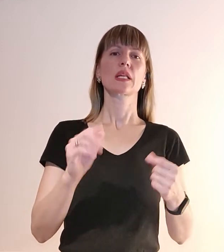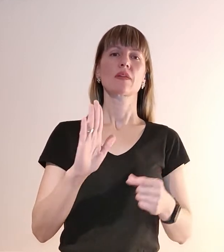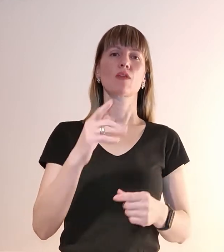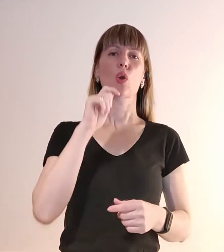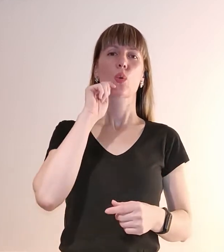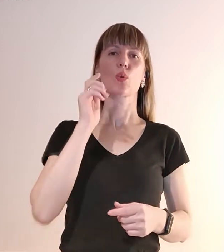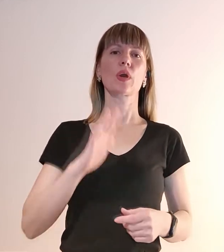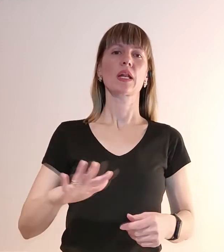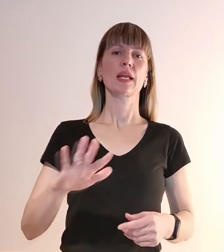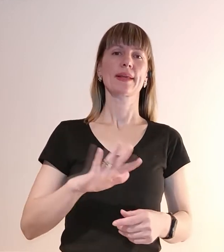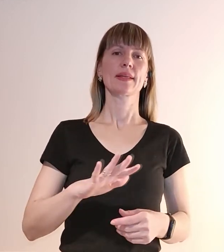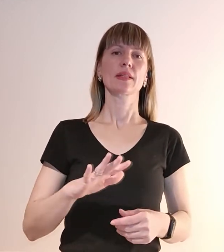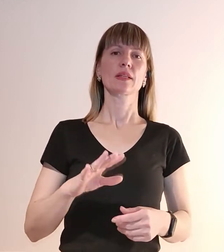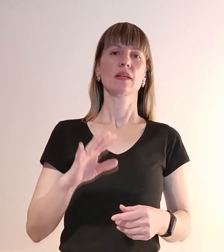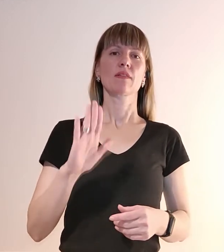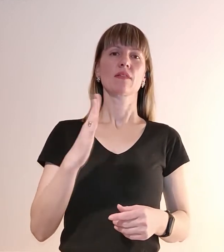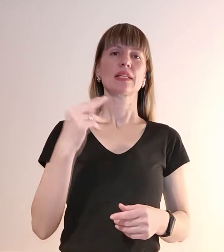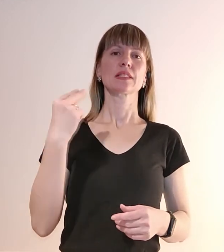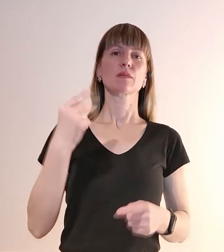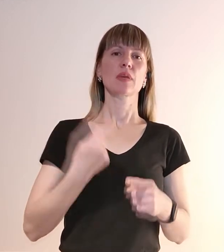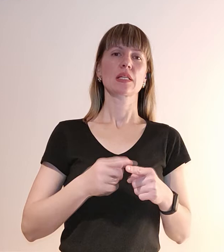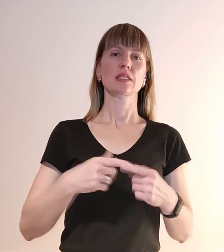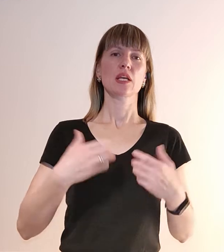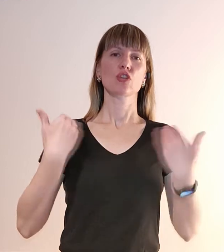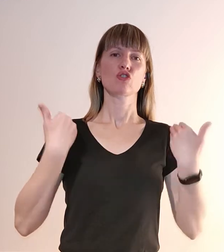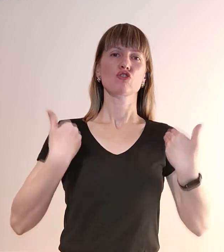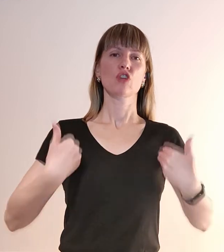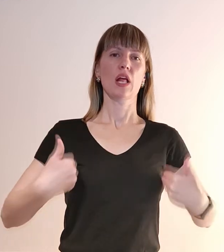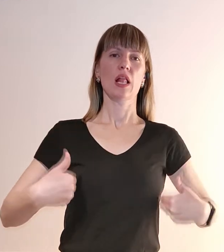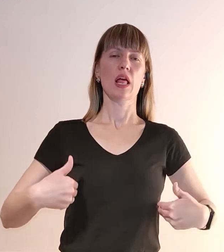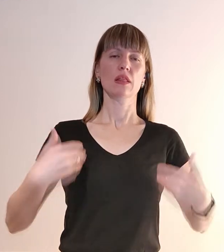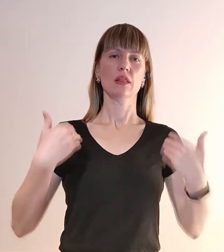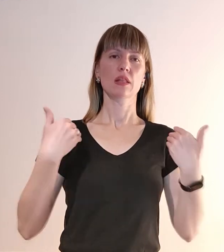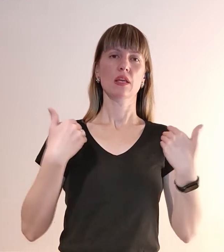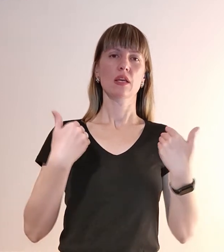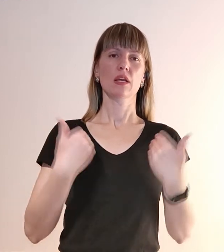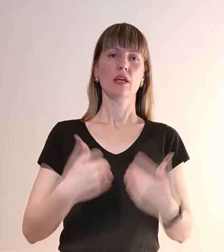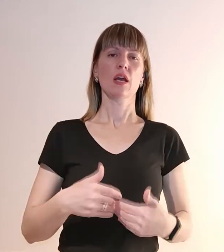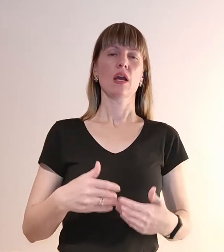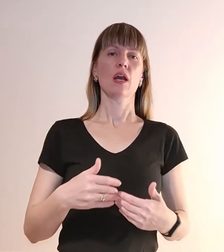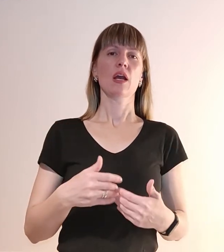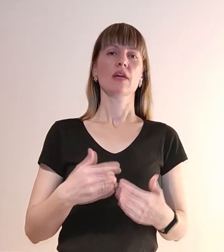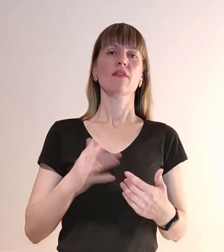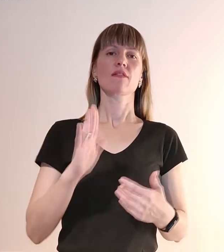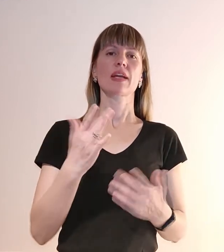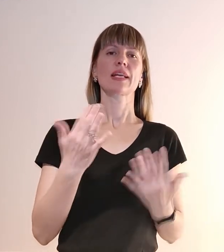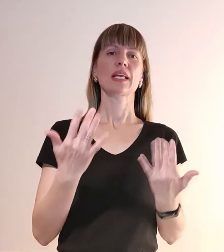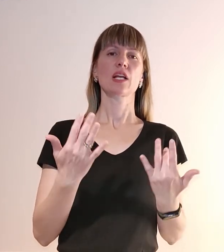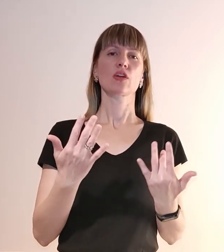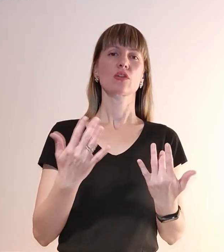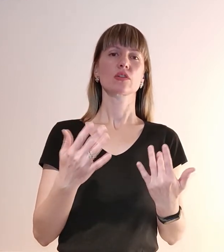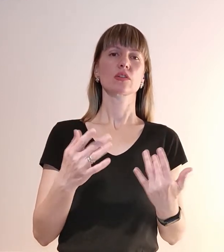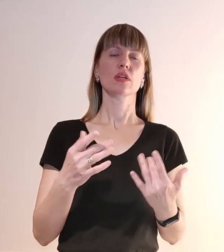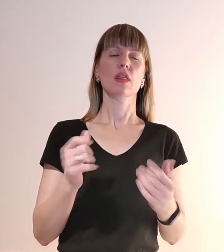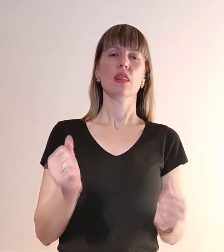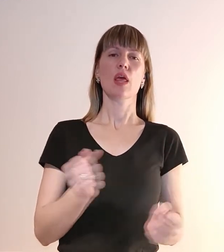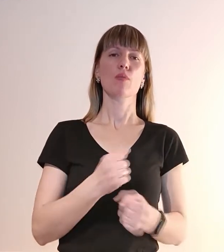тим більше в Запоріжжі, цей жилет, тим більше в кількості неможливо. Ми прийняли